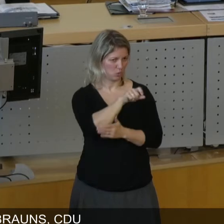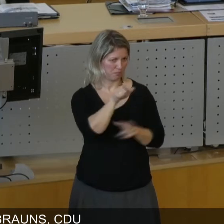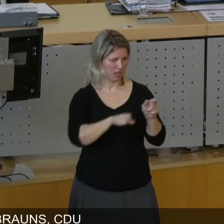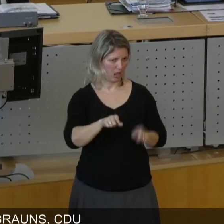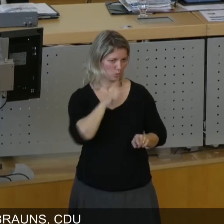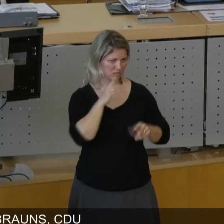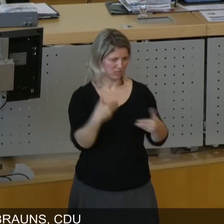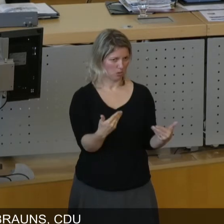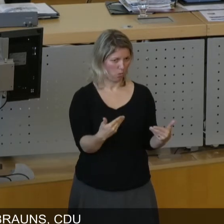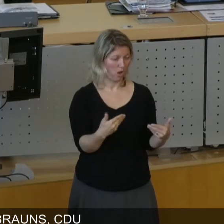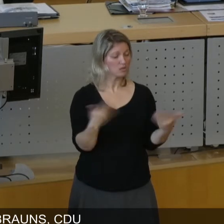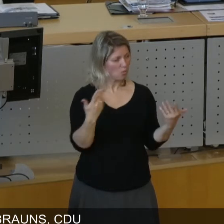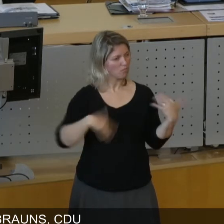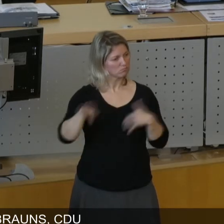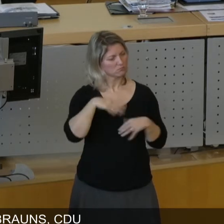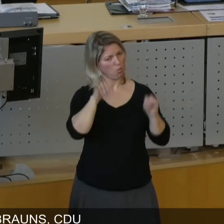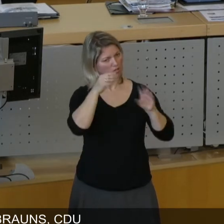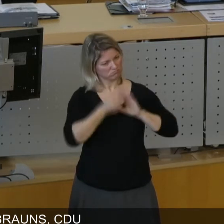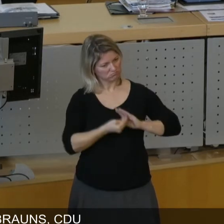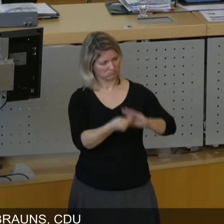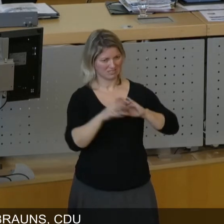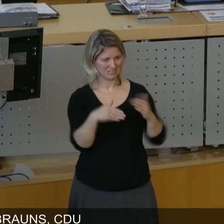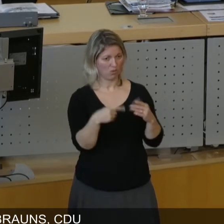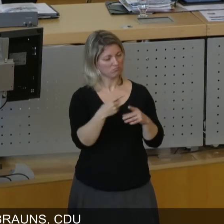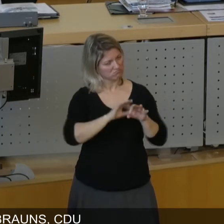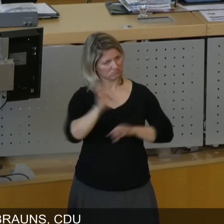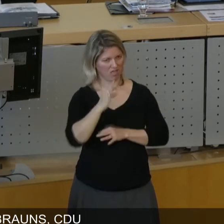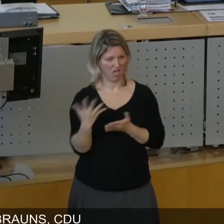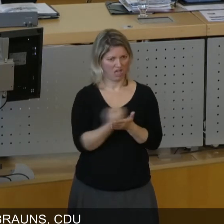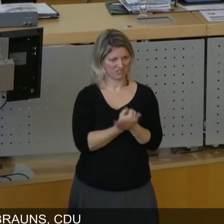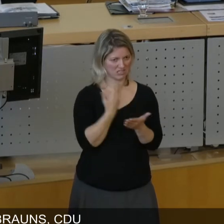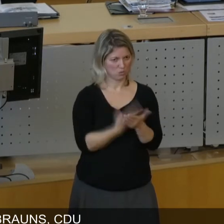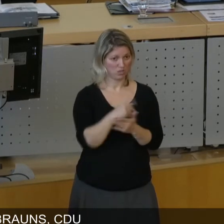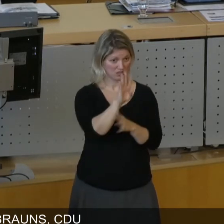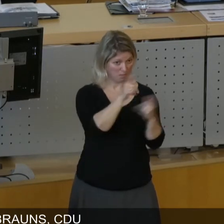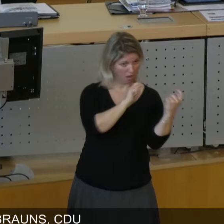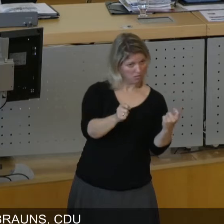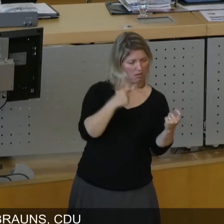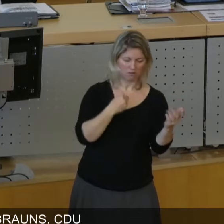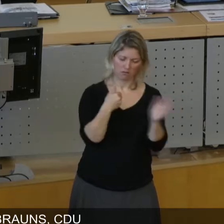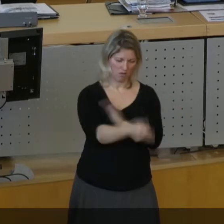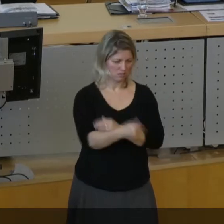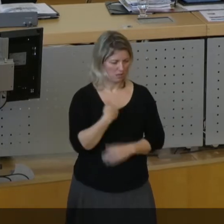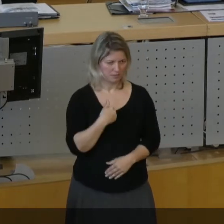unserem Willen auch der Sache nach, wegen der Effizienz, auch bleiben. Deswegen lehnen wir diesen Antrag ab. Vielen Dank.